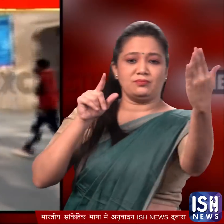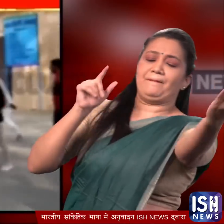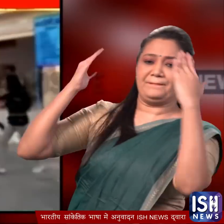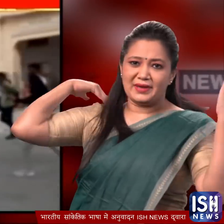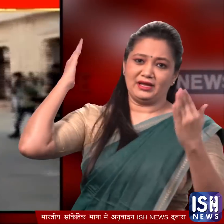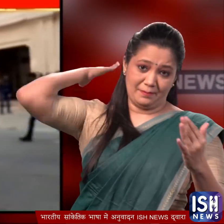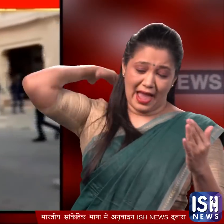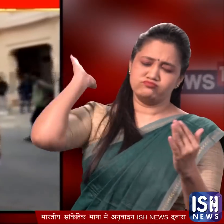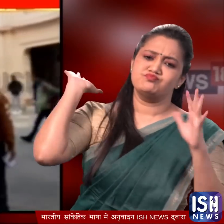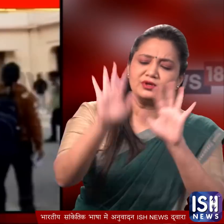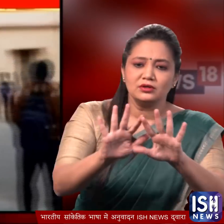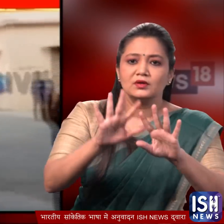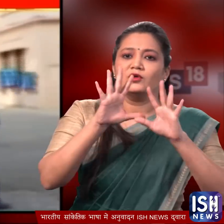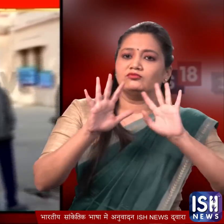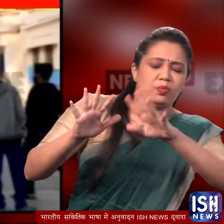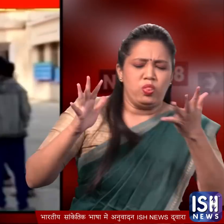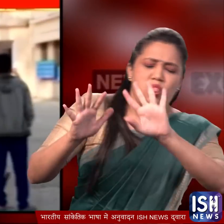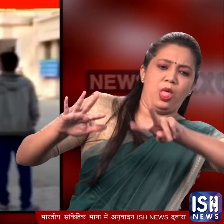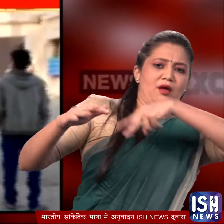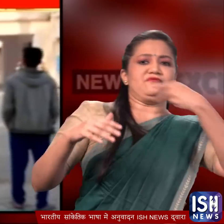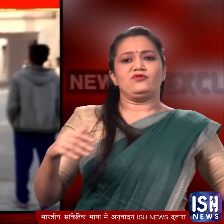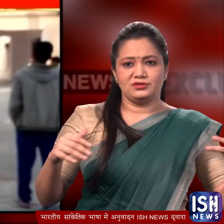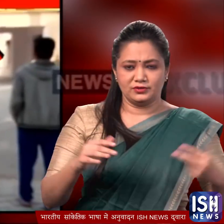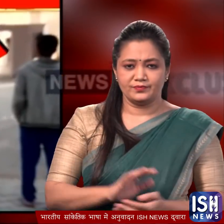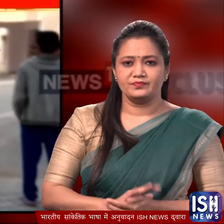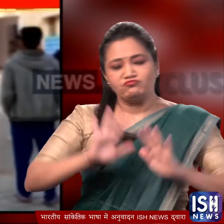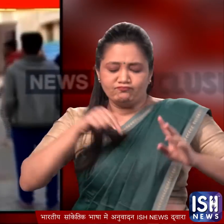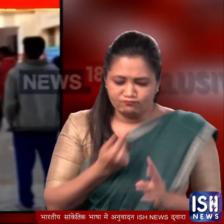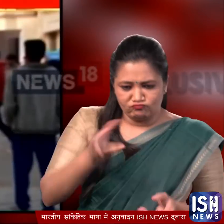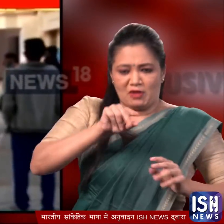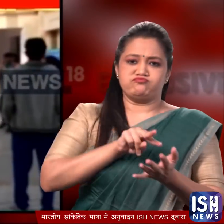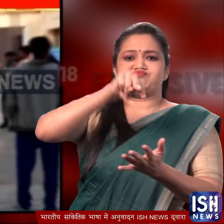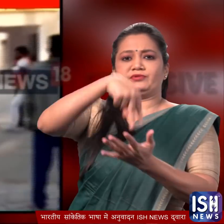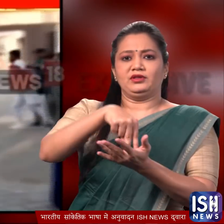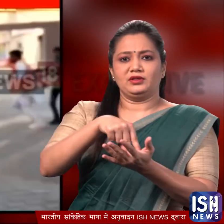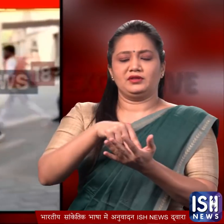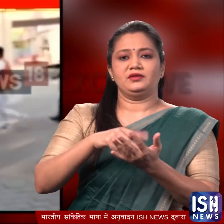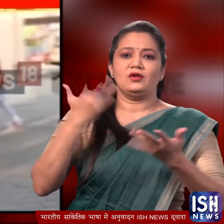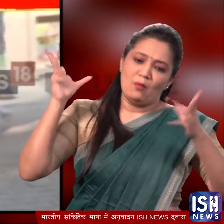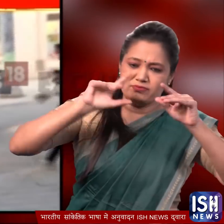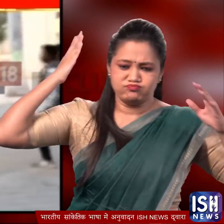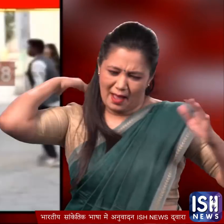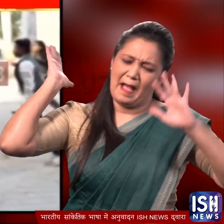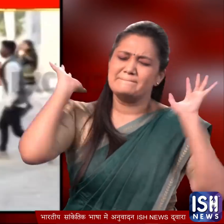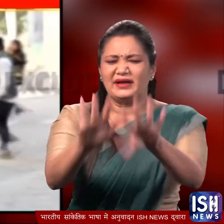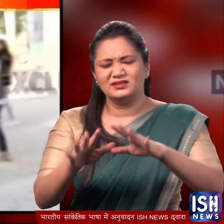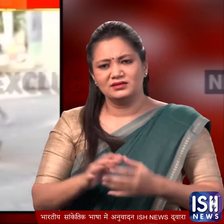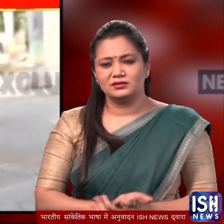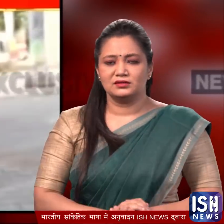लड़के ने उसे पीछे से मारने की कोशिश की लेकिन वो खुद लड़क खड़ाता हुआ जमीन पर गिर गया इसके बाद वो दोबारा उठा और फिर उसने पीछे से बार किया